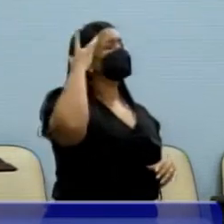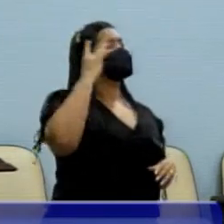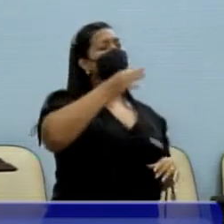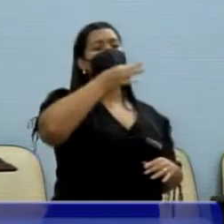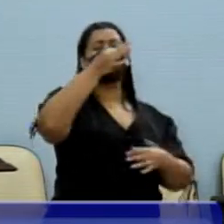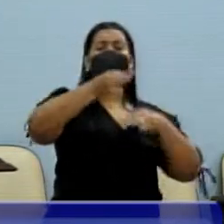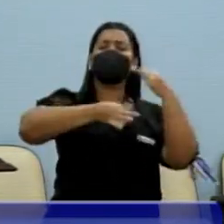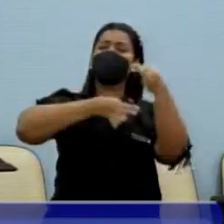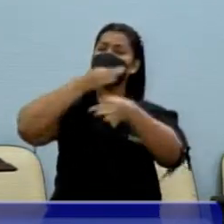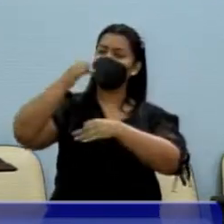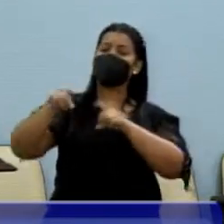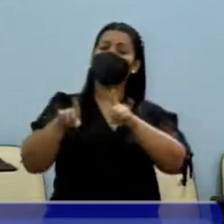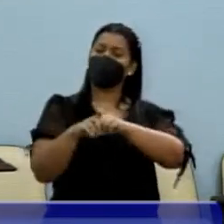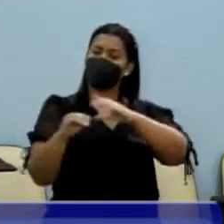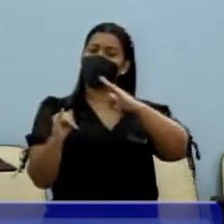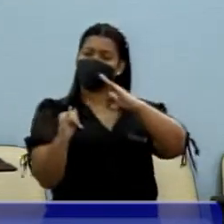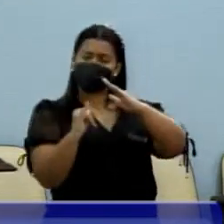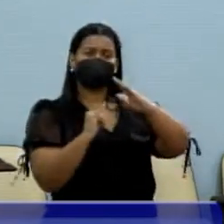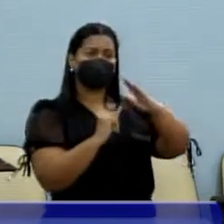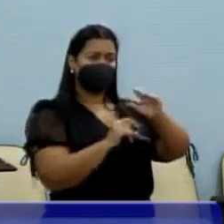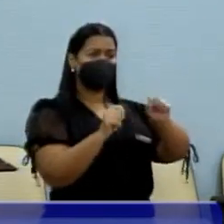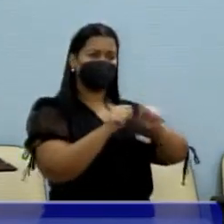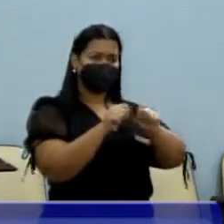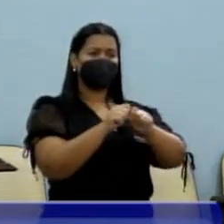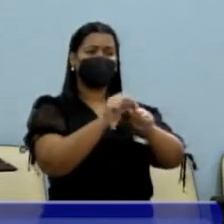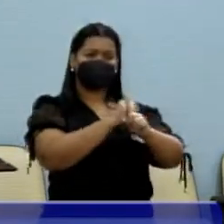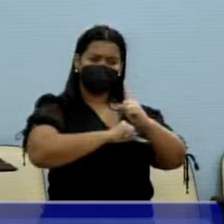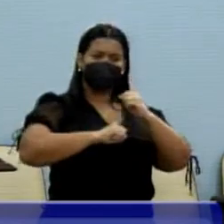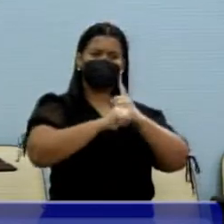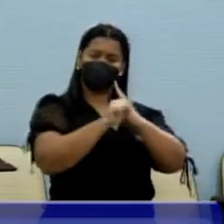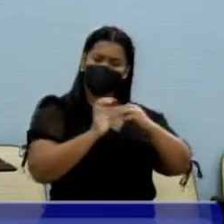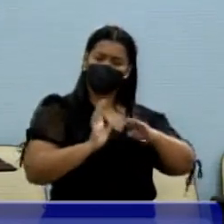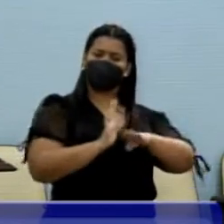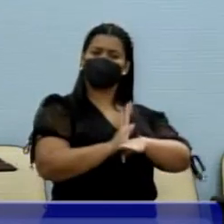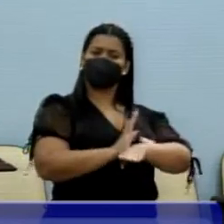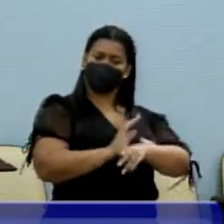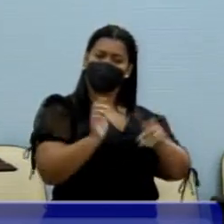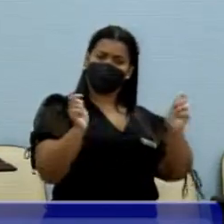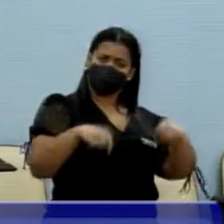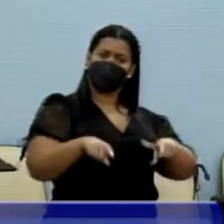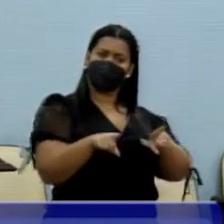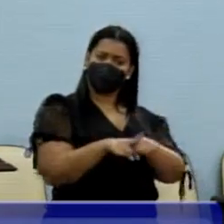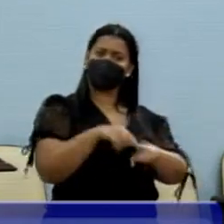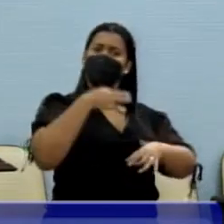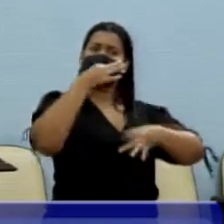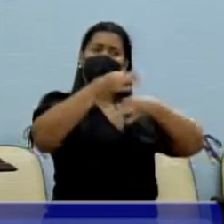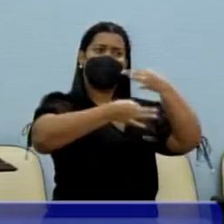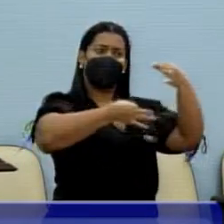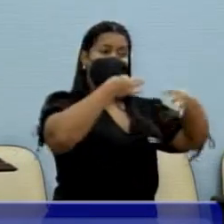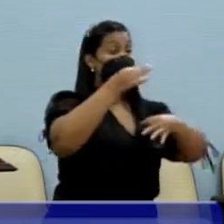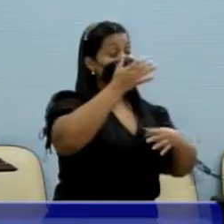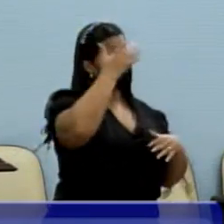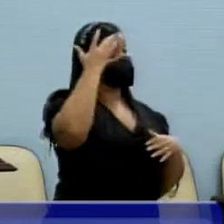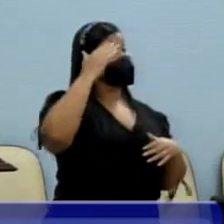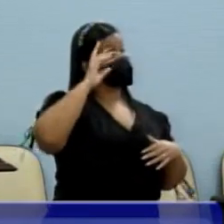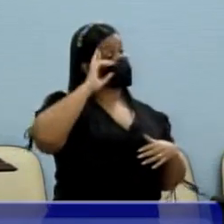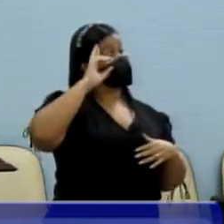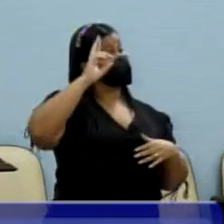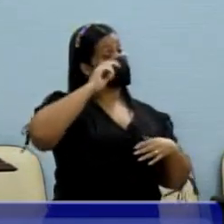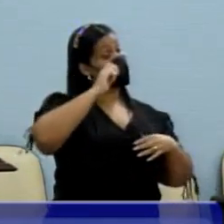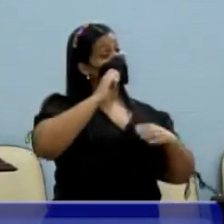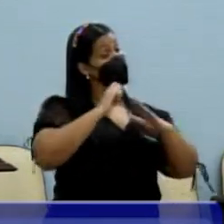as entidades que fazem um trabalho social puderam falar e os empresários puderam falar.